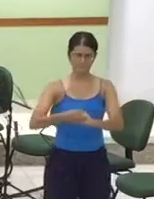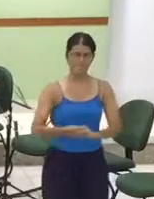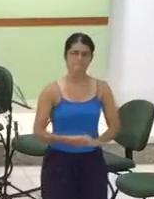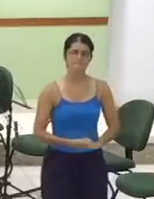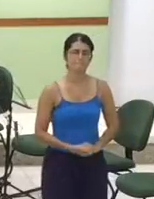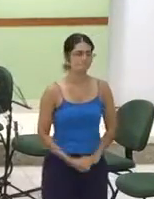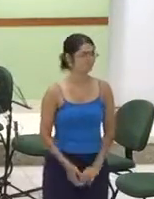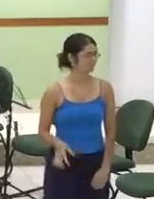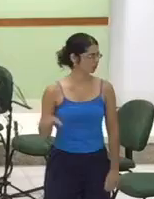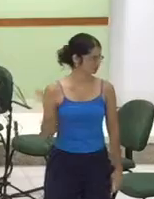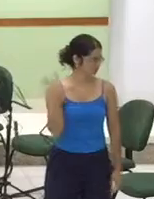Amém.